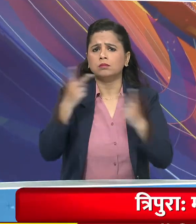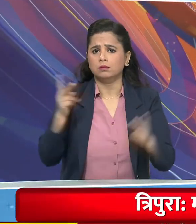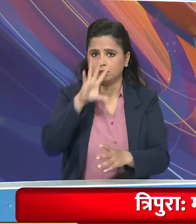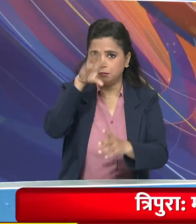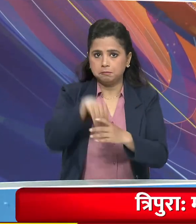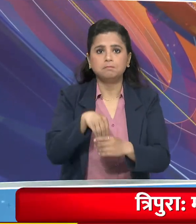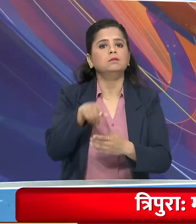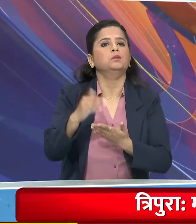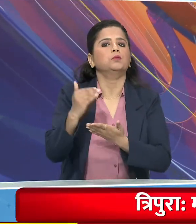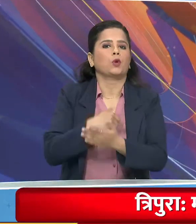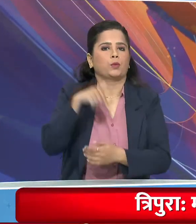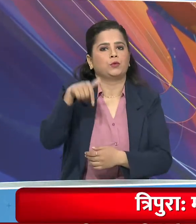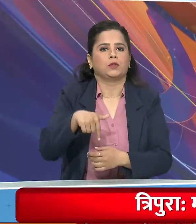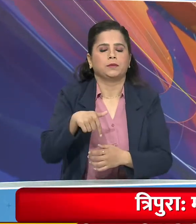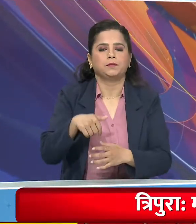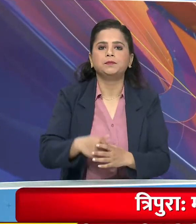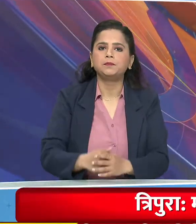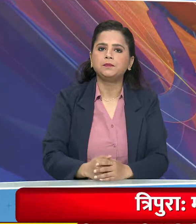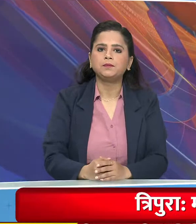श्वामिल